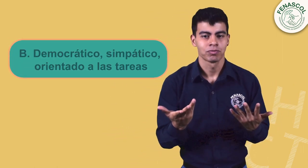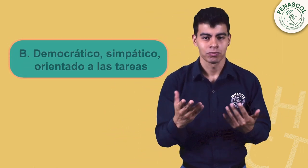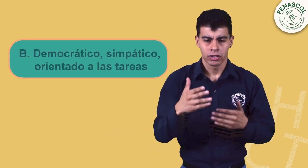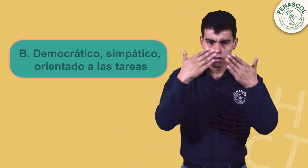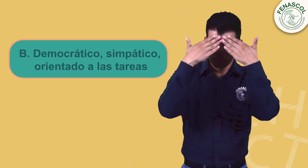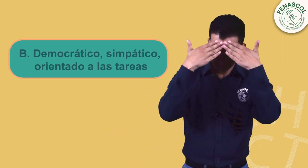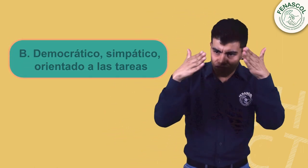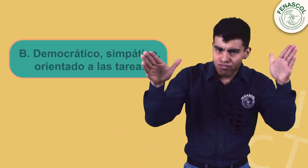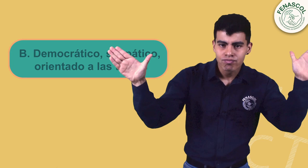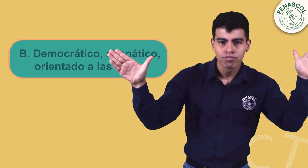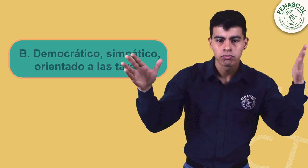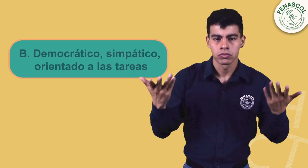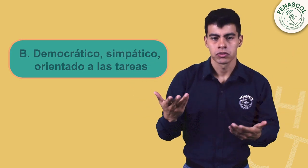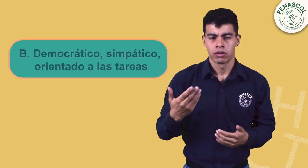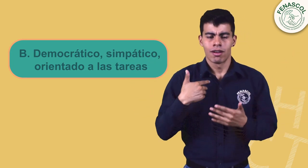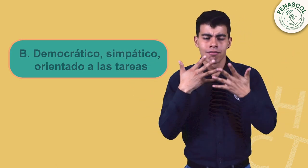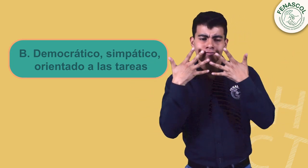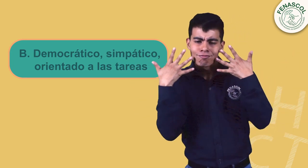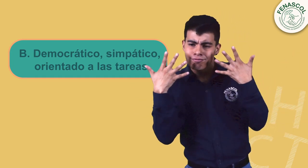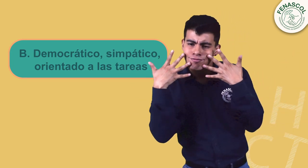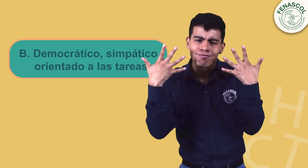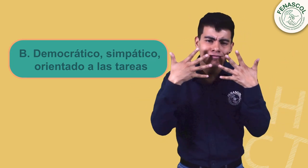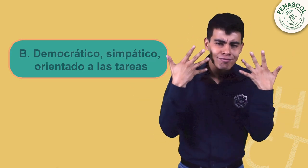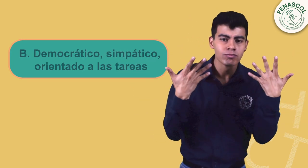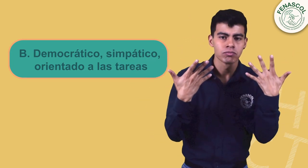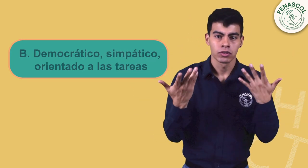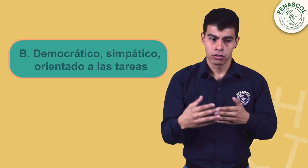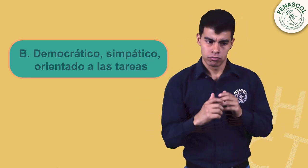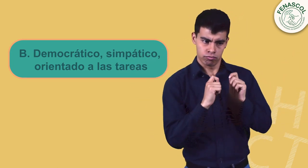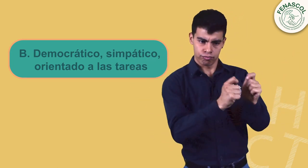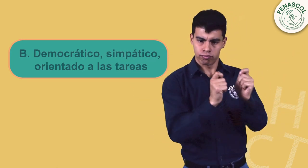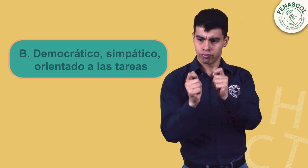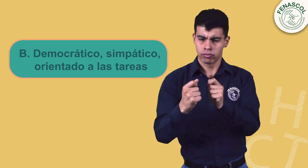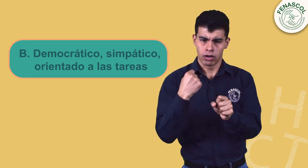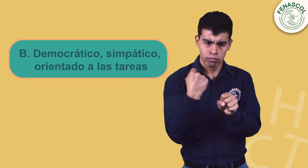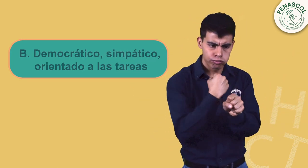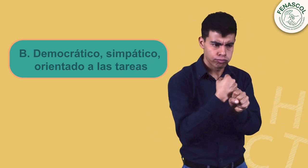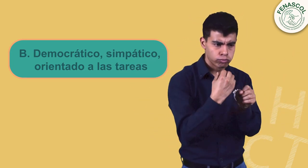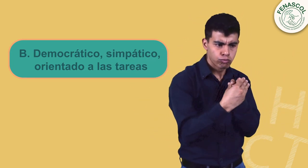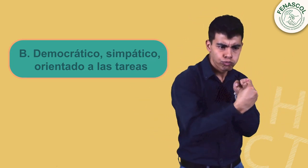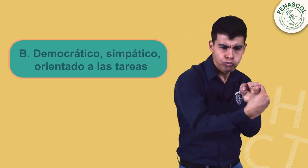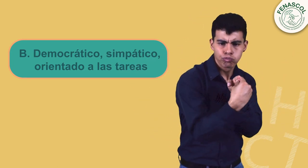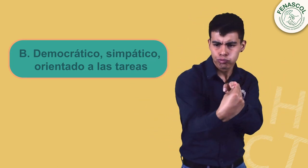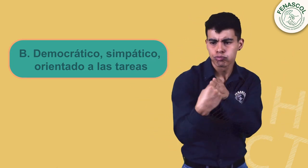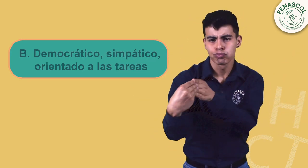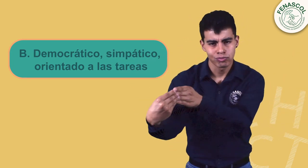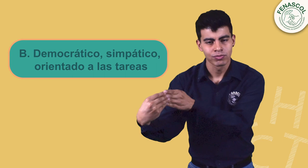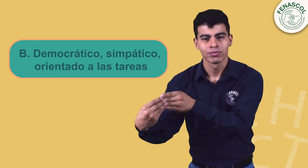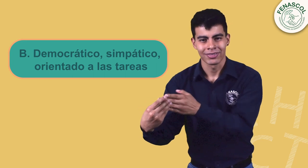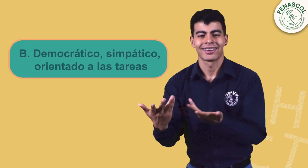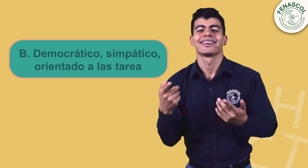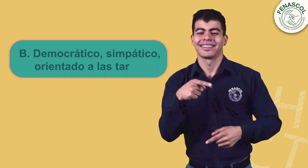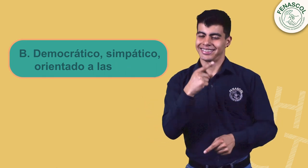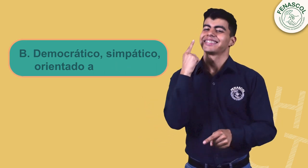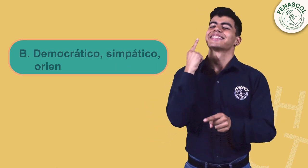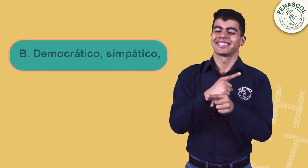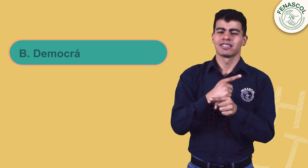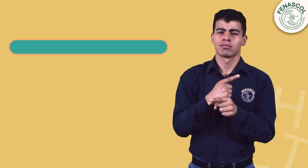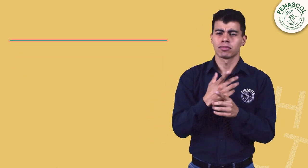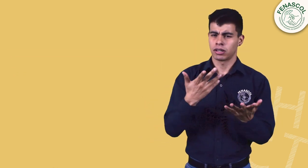democrático, simpático, orientado a las tareas. Esa es la correcta.